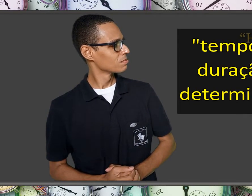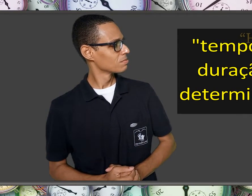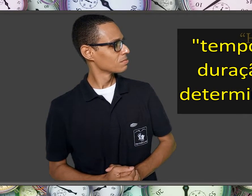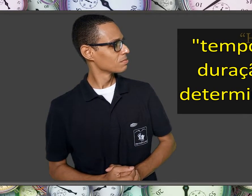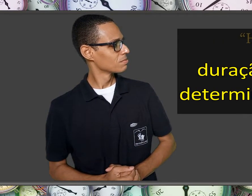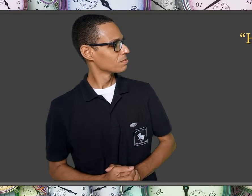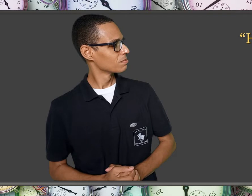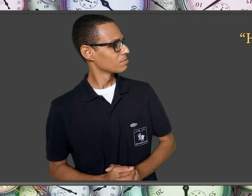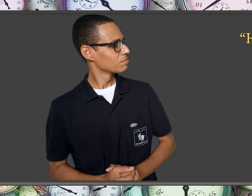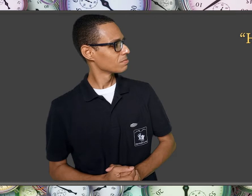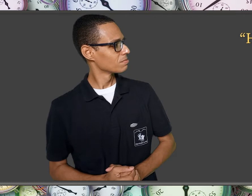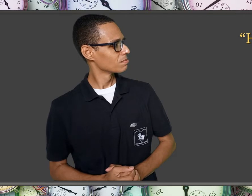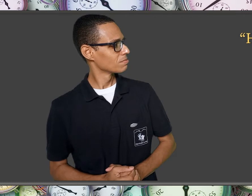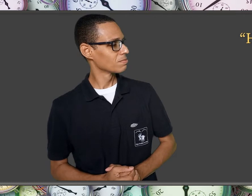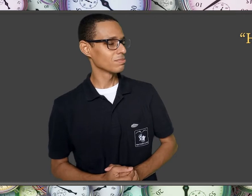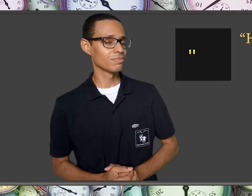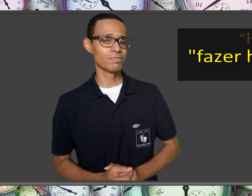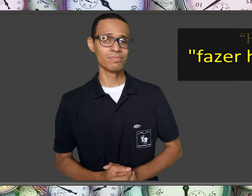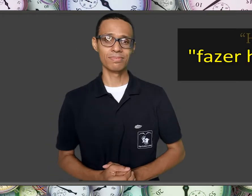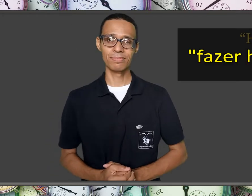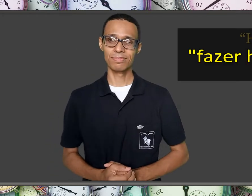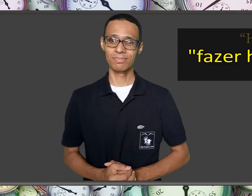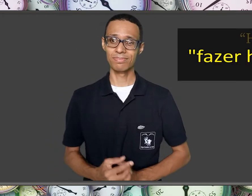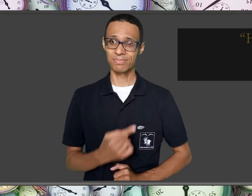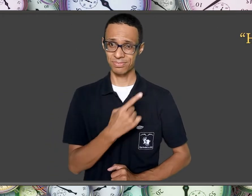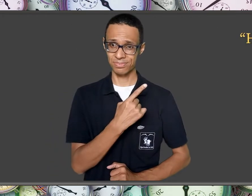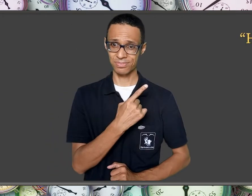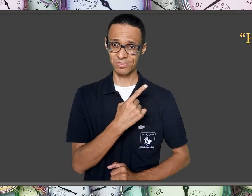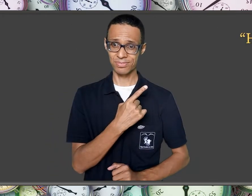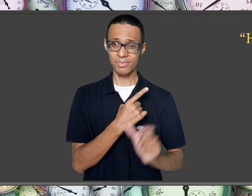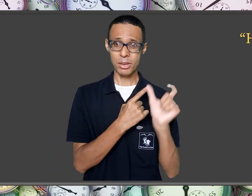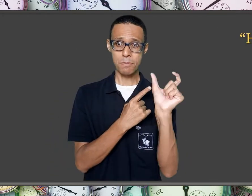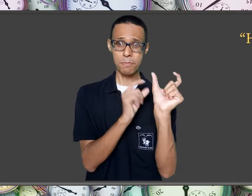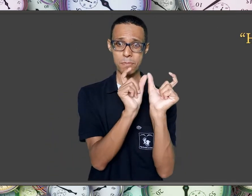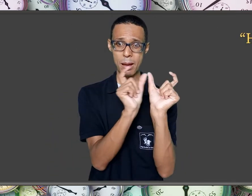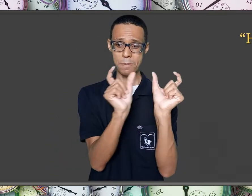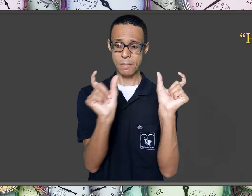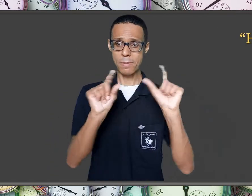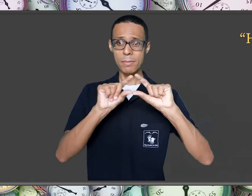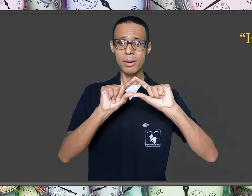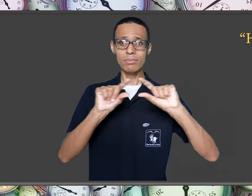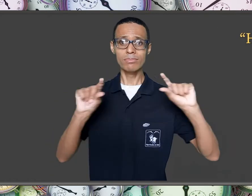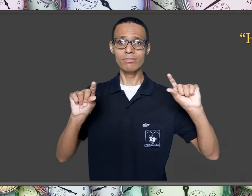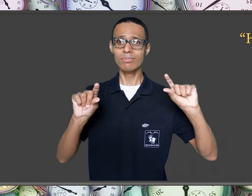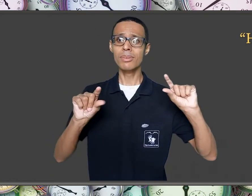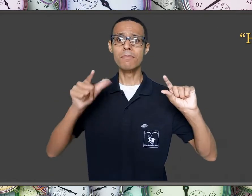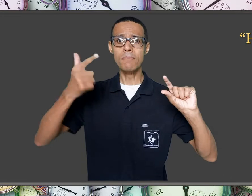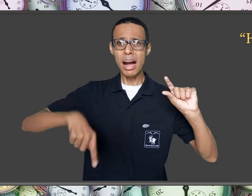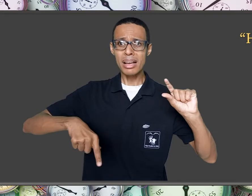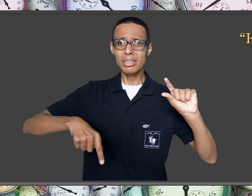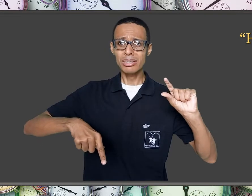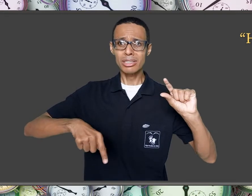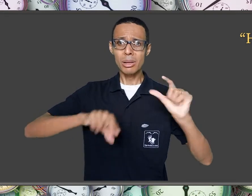indeterminada, fazer hora, entre outras dezenas sinais de sinônimos.